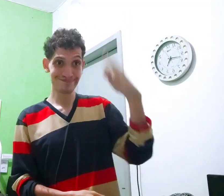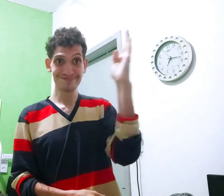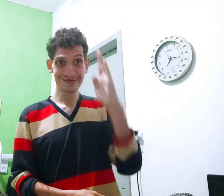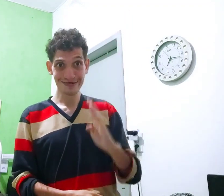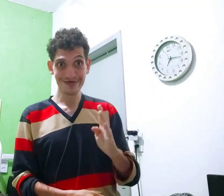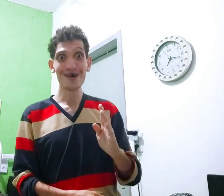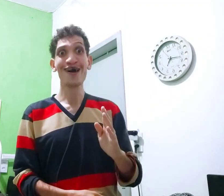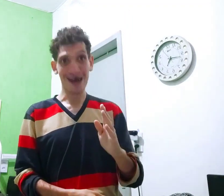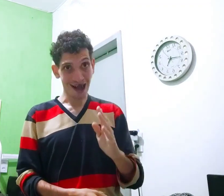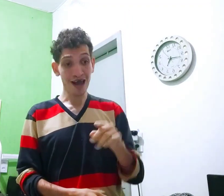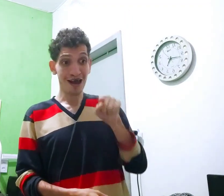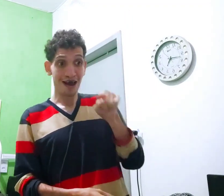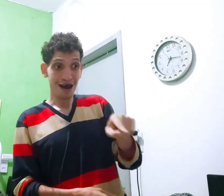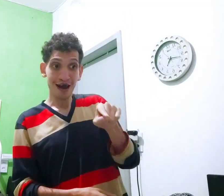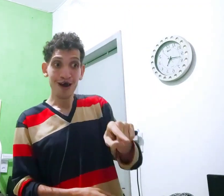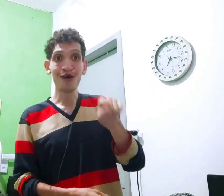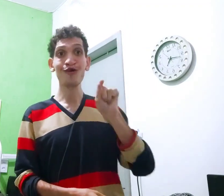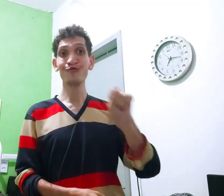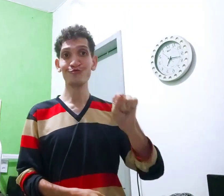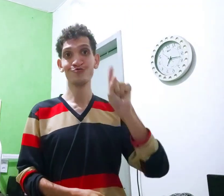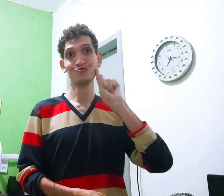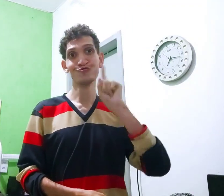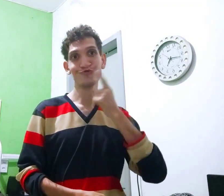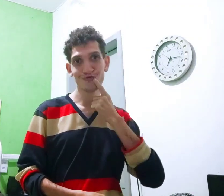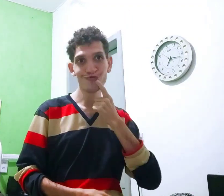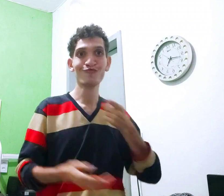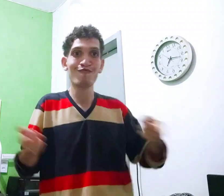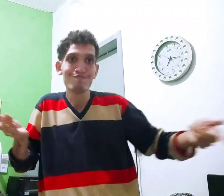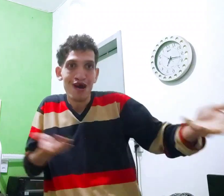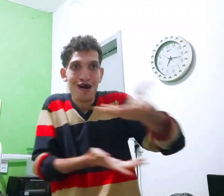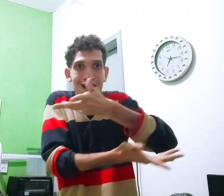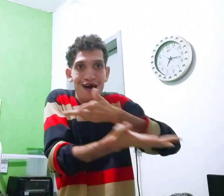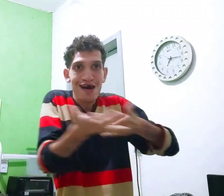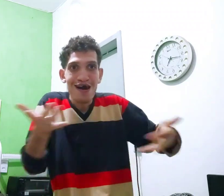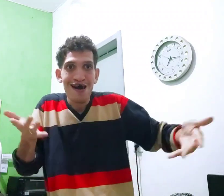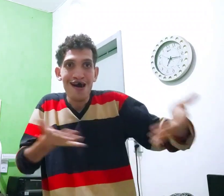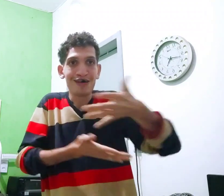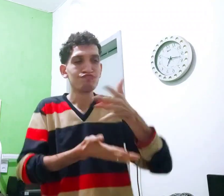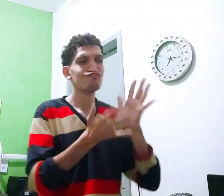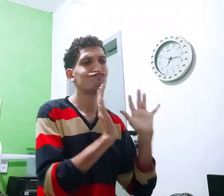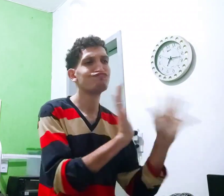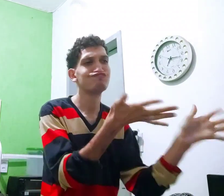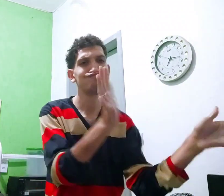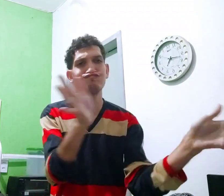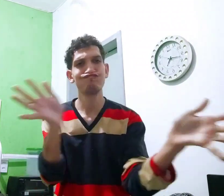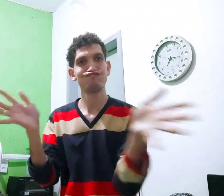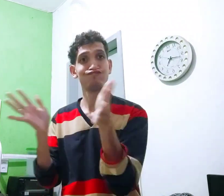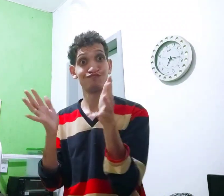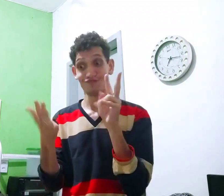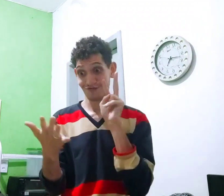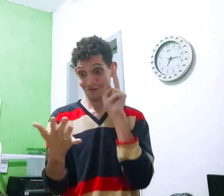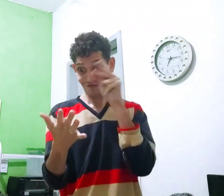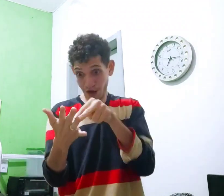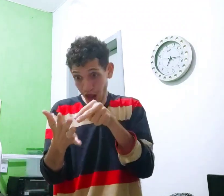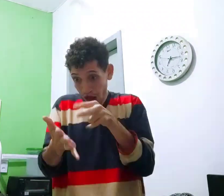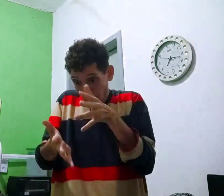daqui do Brasil. Então, é por quê? Surdos. Compartilhando, sinalizando,